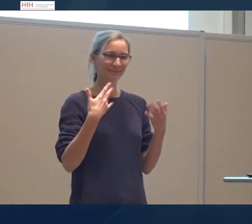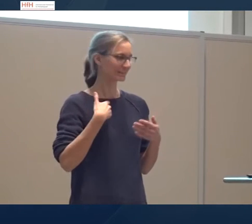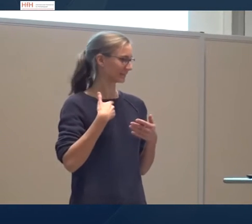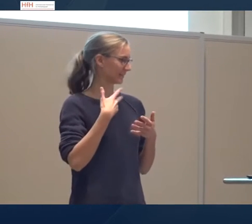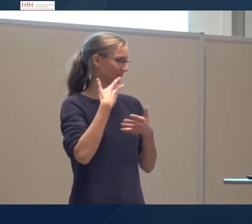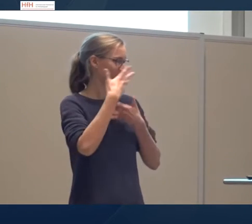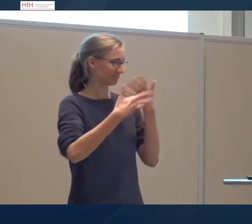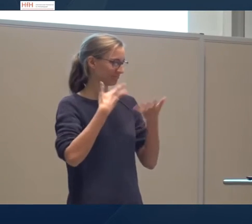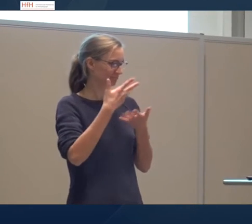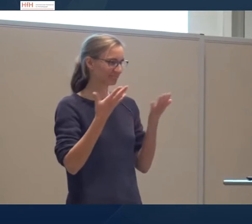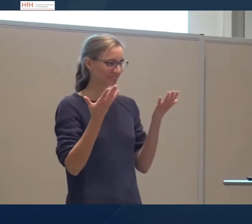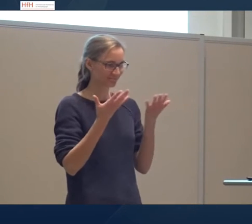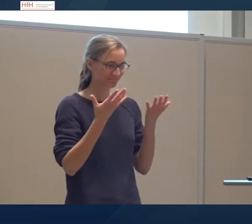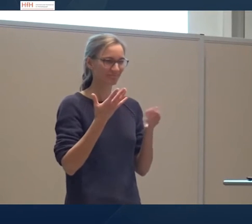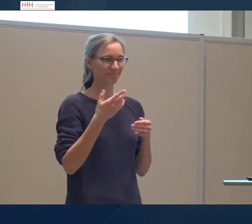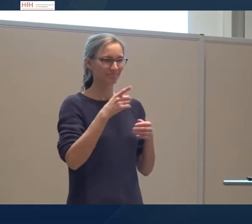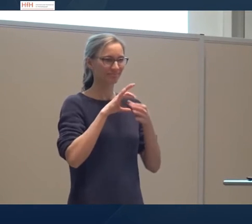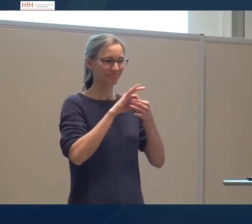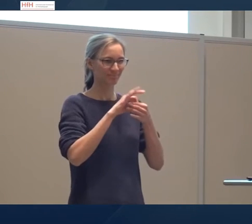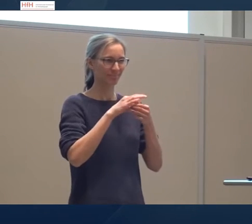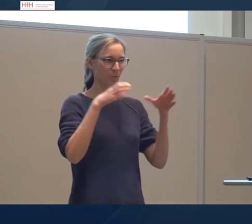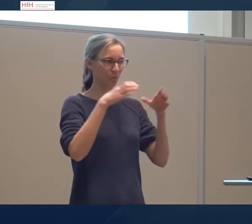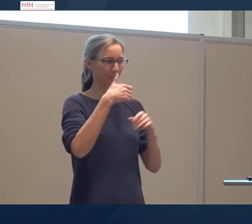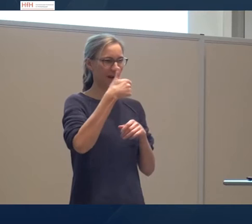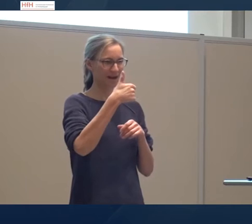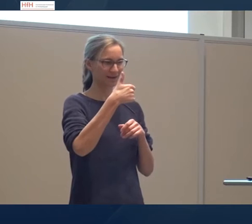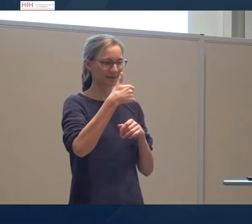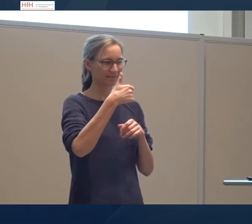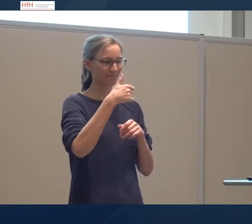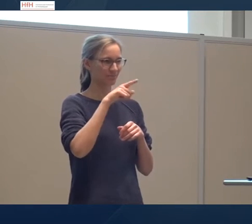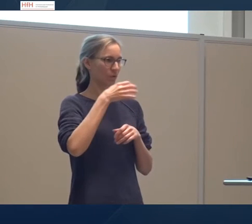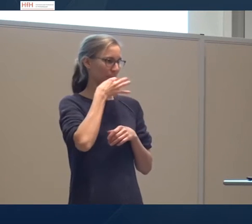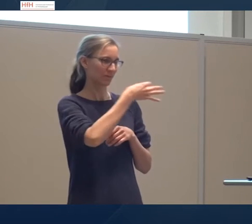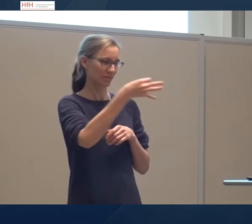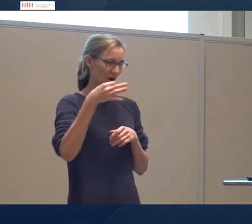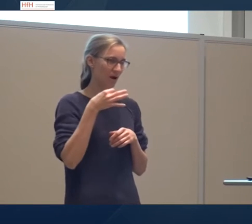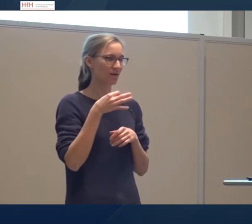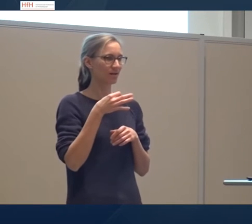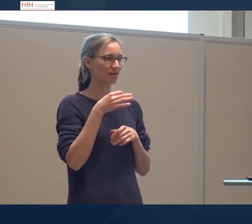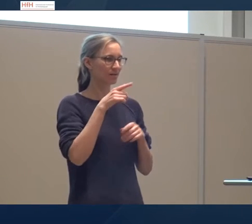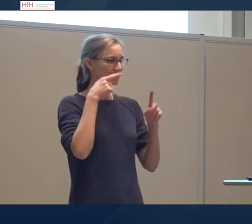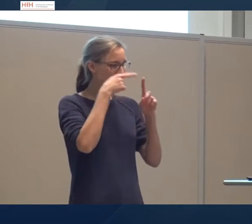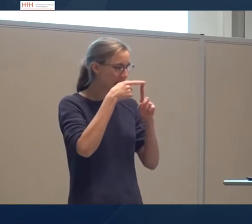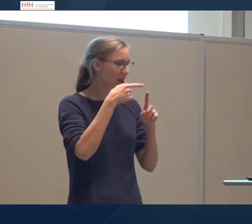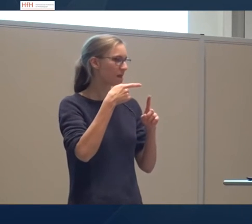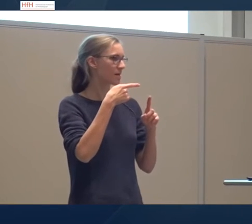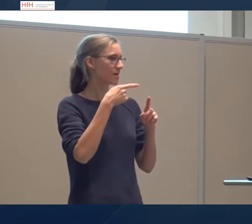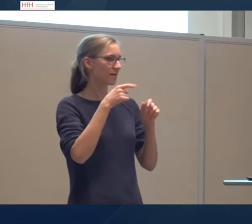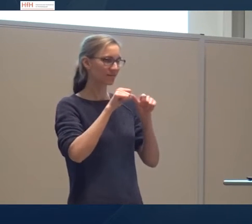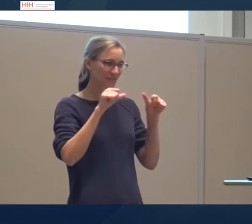Jetzt berichten über die Umfrage in der Gruppe 1, was unsere Ziele waren, wie es gelaufen ist,